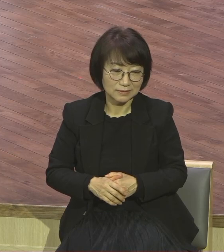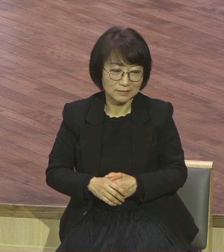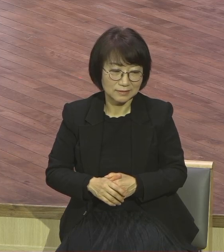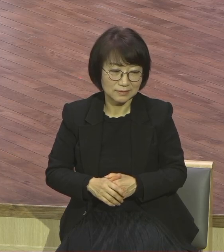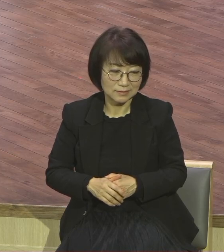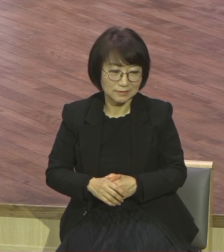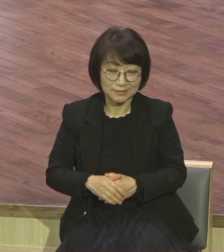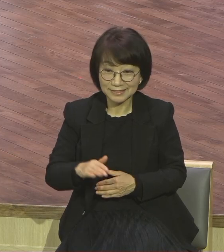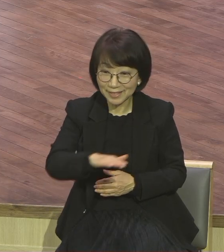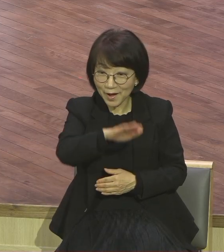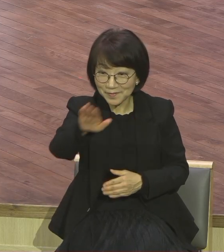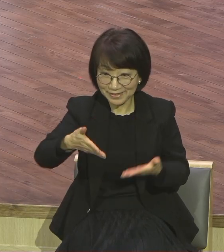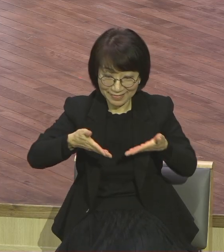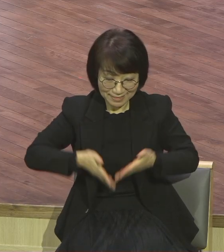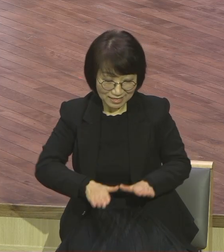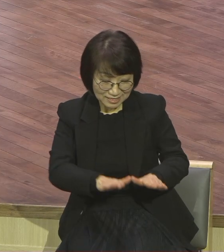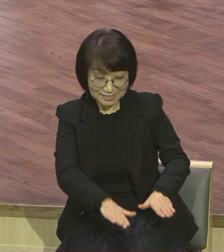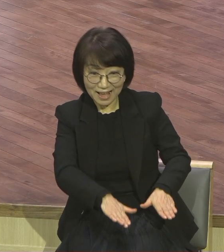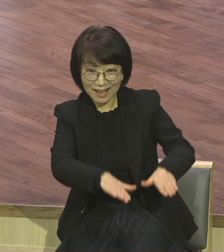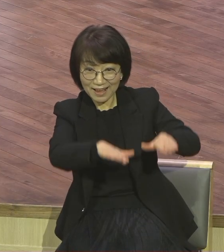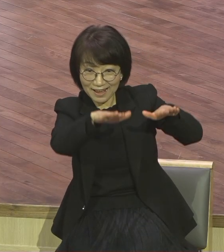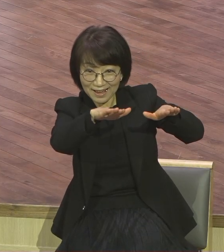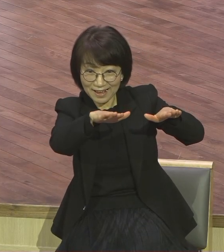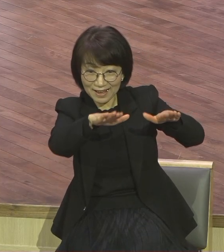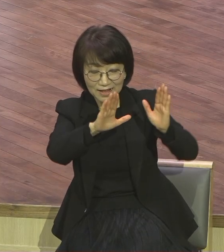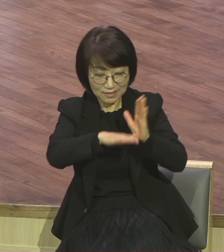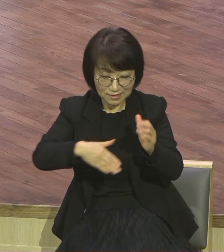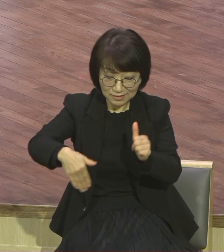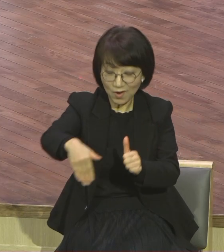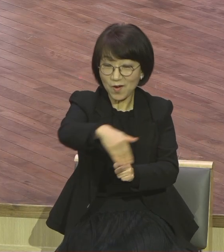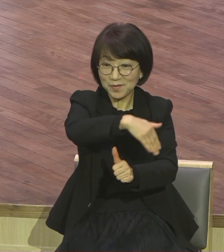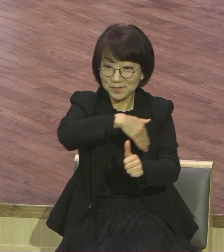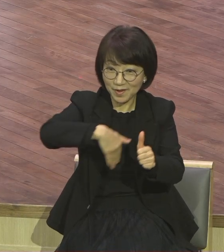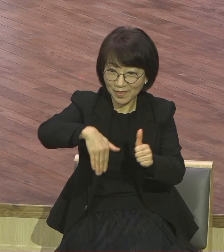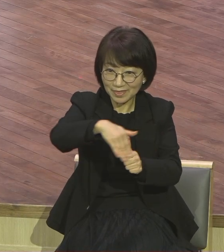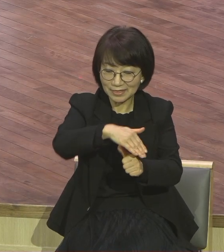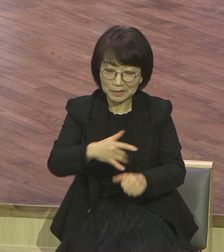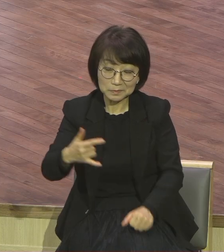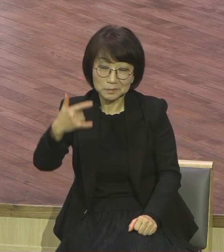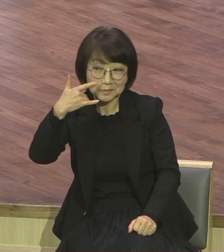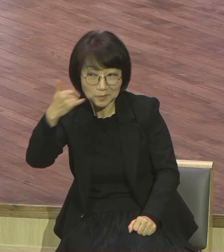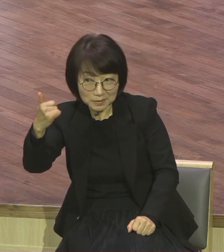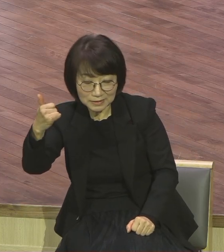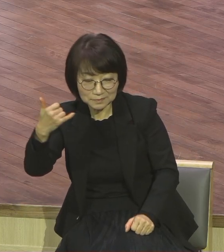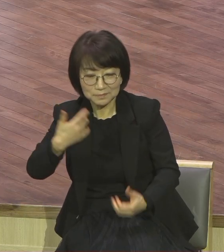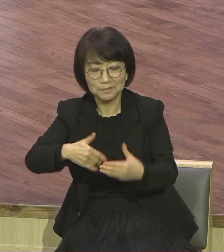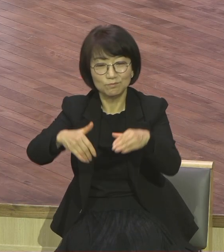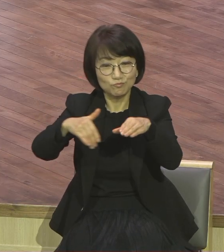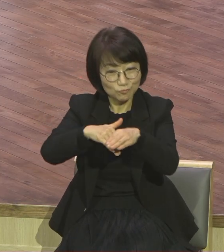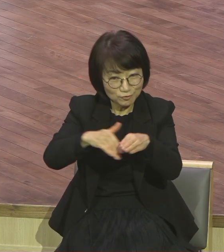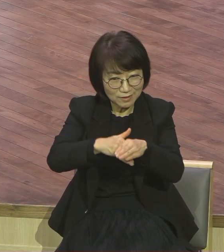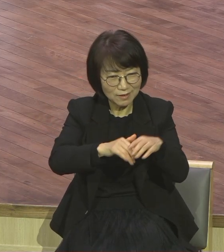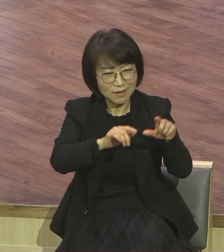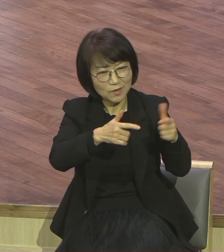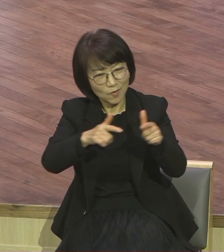자랐느냐 어느 환경에서 어떤 행변에서 어느 부모 밑에서 어떤 문화 속에 자랐느냐가 아주 중요합니다.